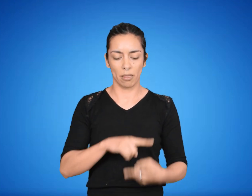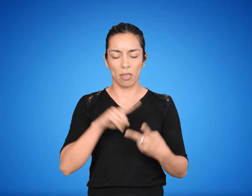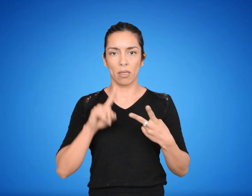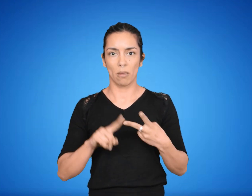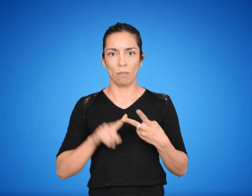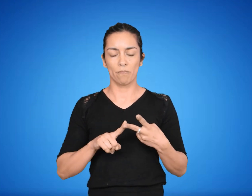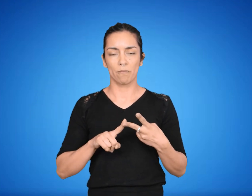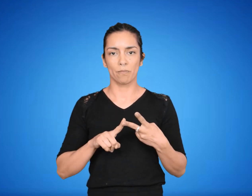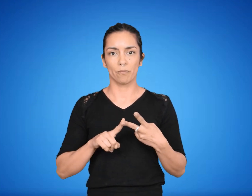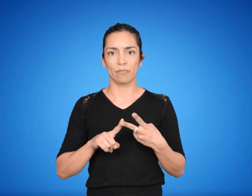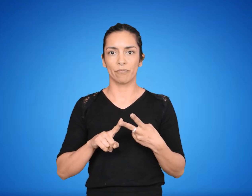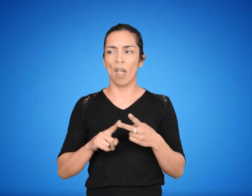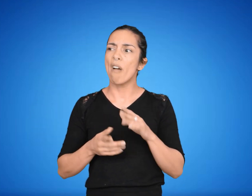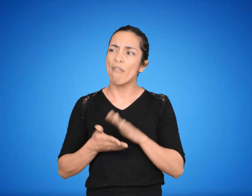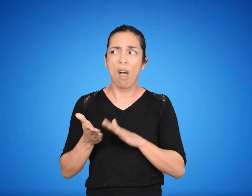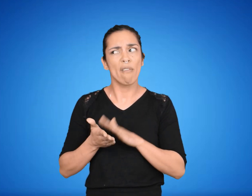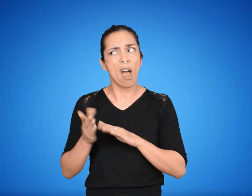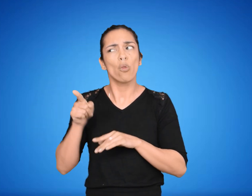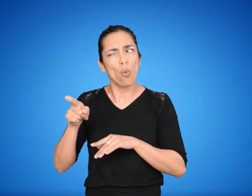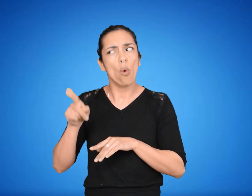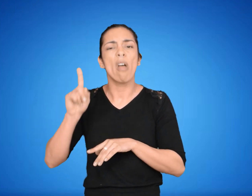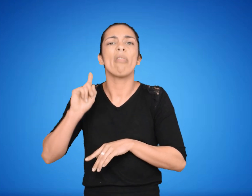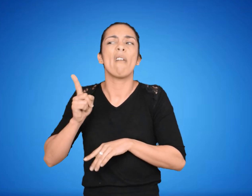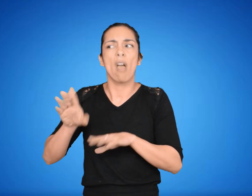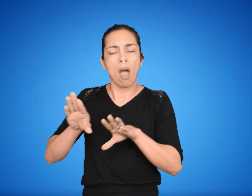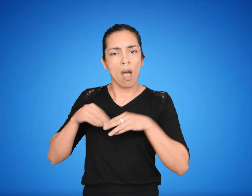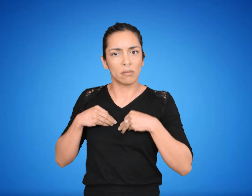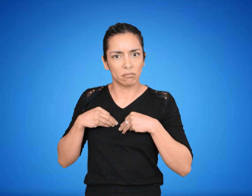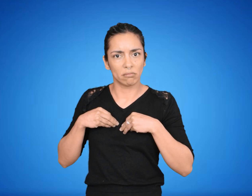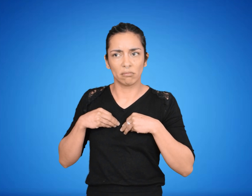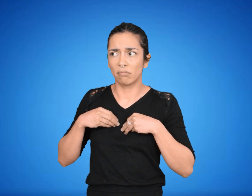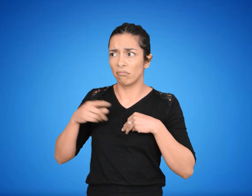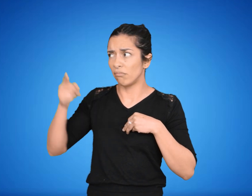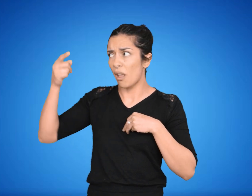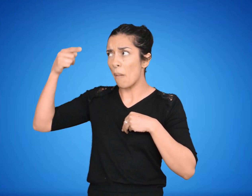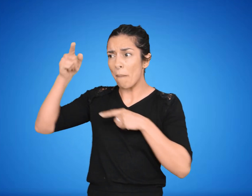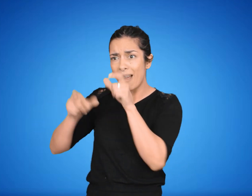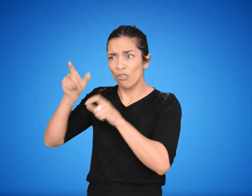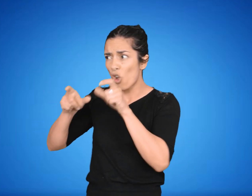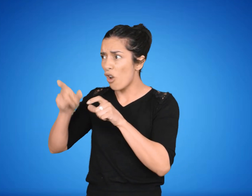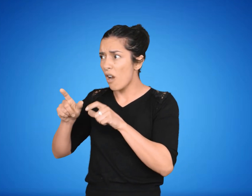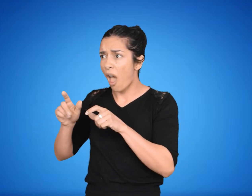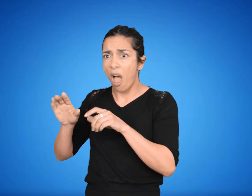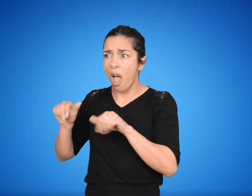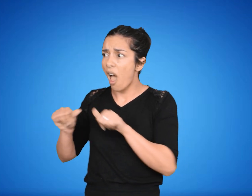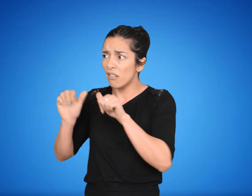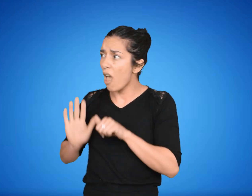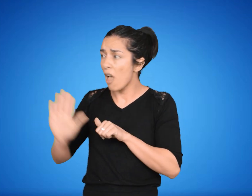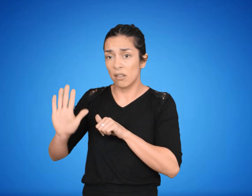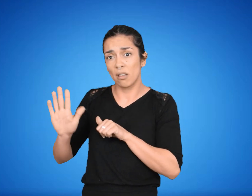la autoridad. 2. Vamos, tienes que aceptar. Todo